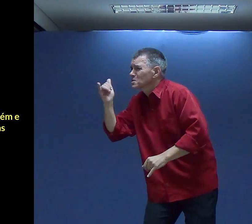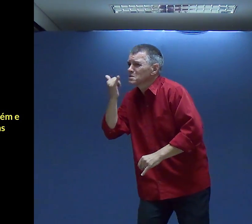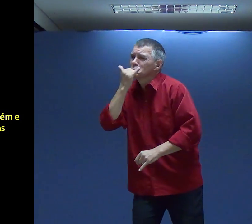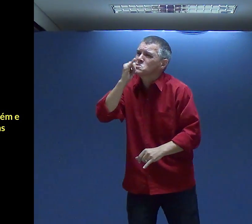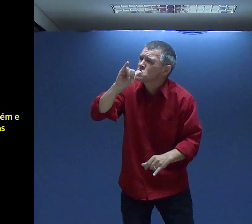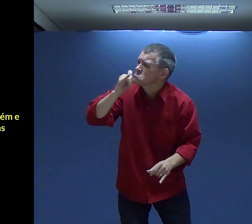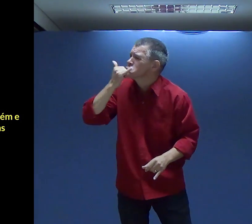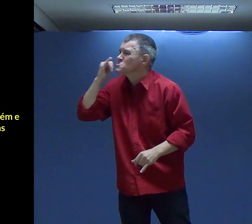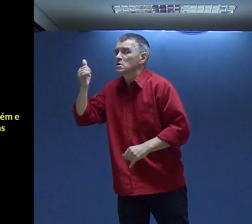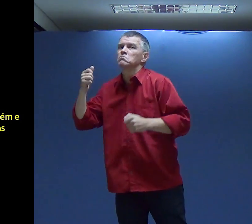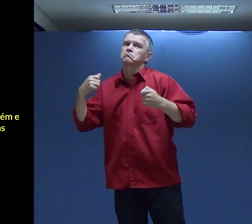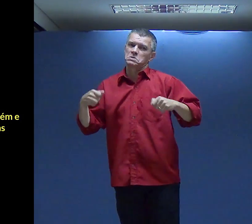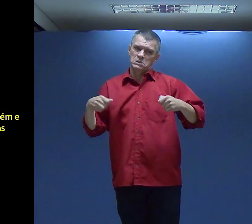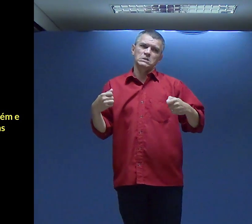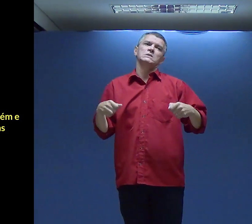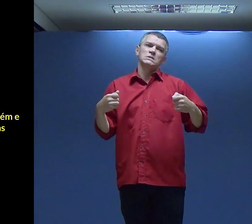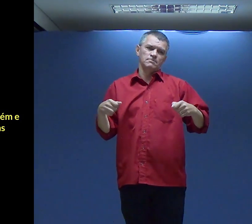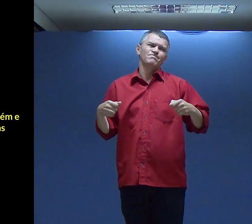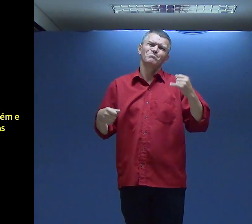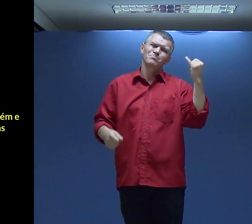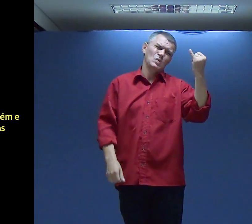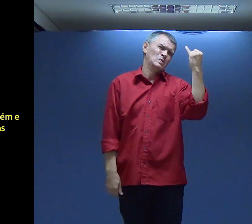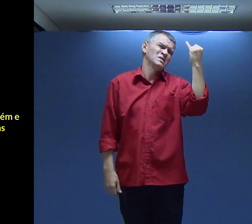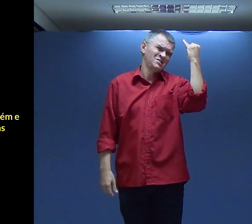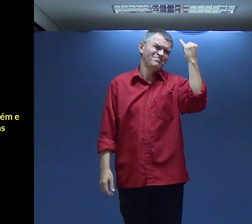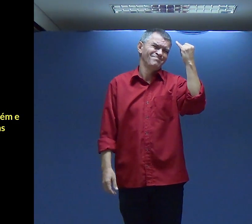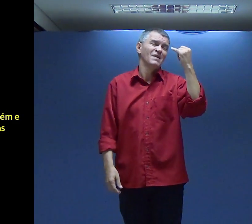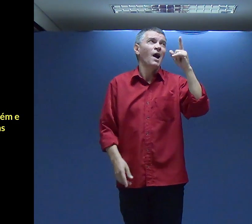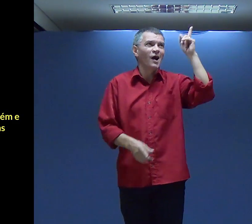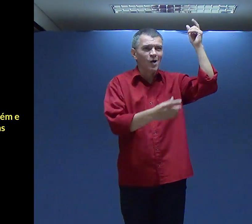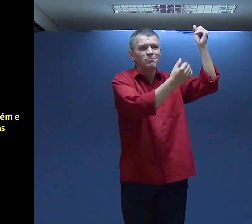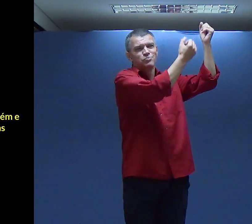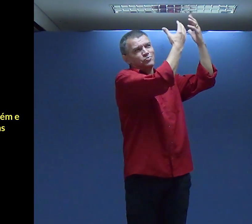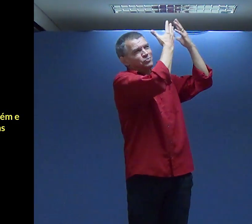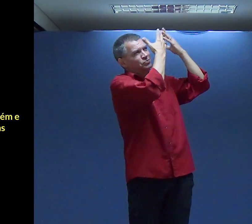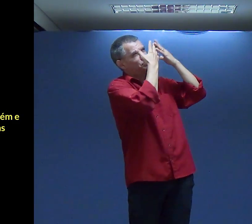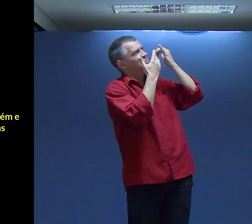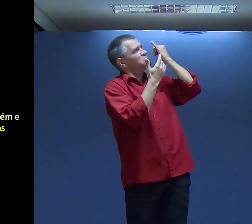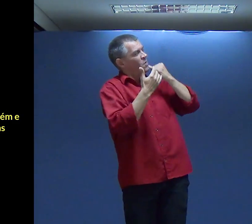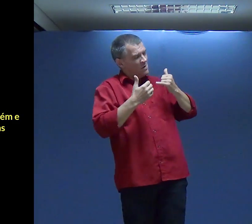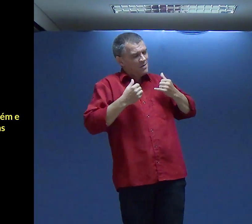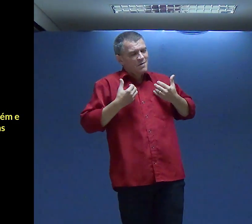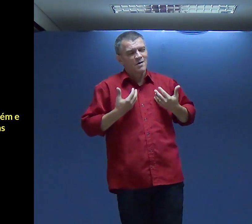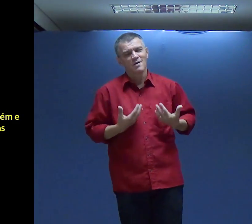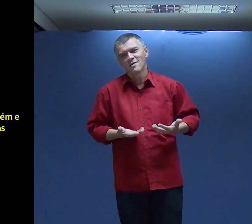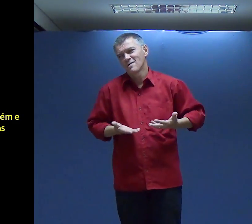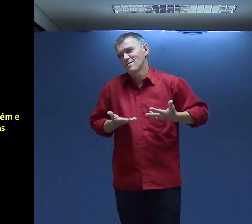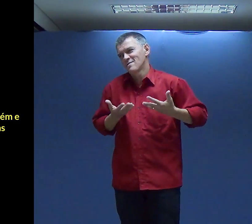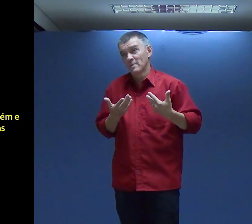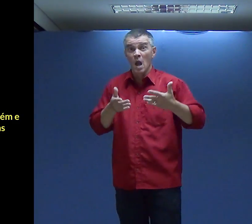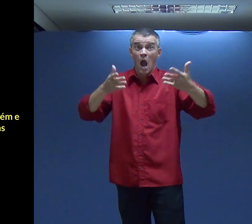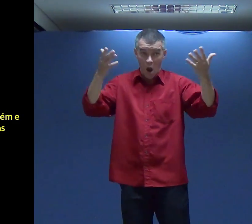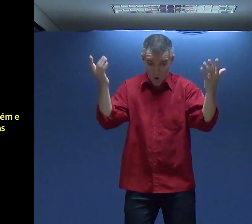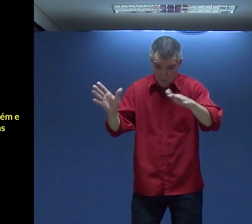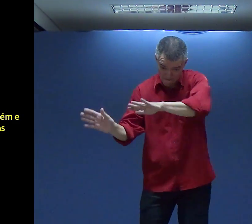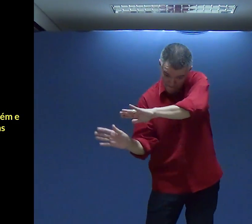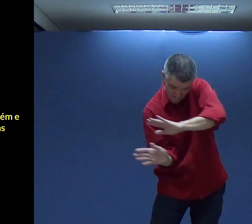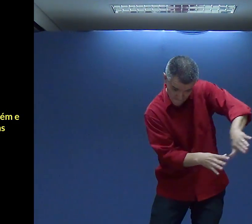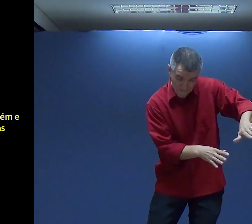precisamos Do perdão De Deus Mas para isso Nós precisamos Perdoar as pessoas Para que a bênção Do Senhor Venha sobre a nossa